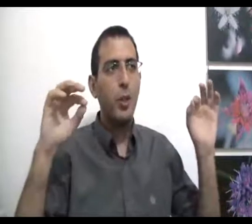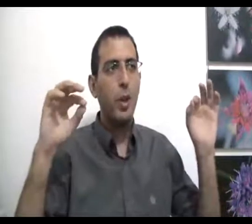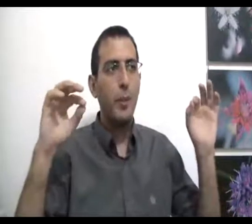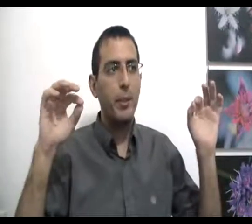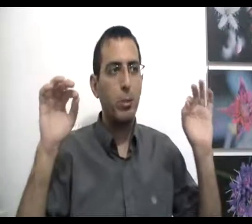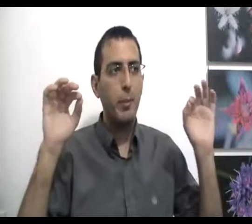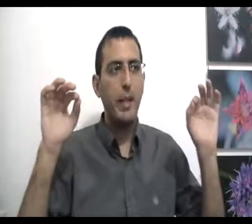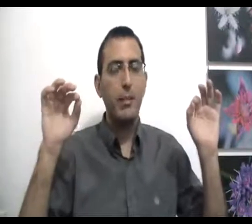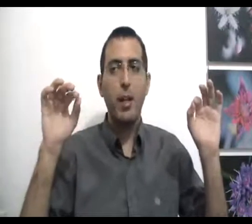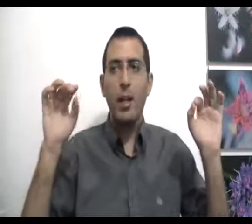כלאה אמיתית זאת אומרת